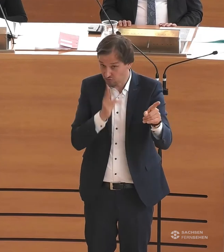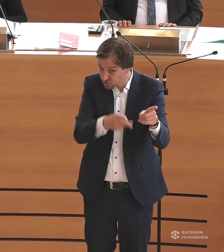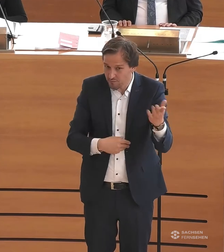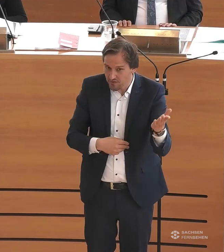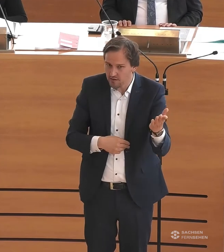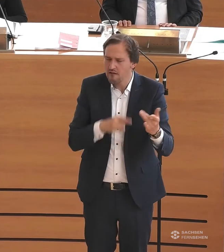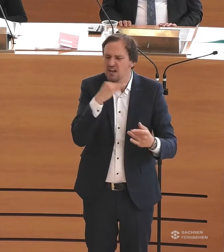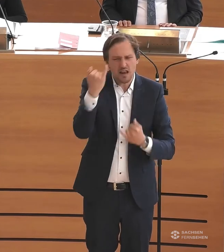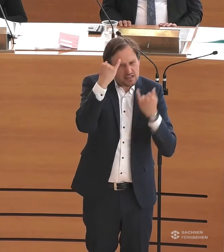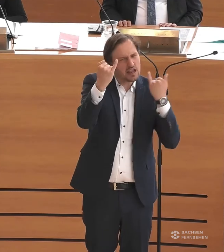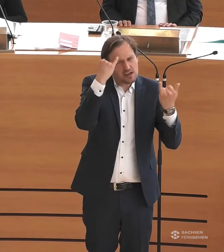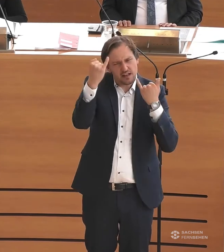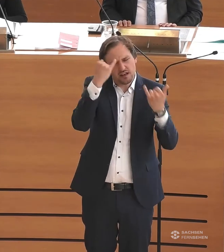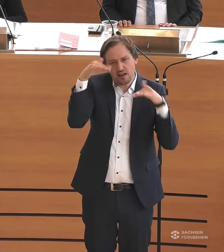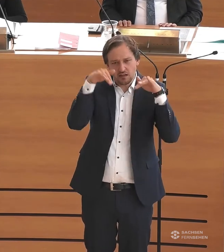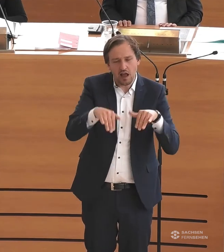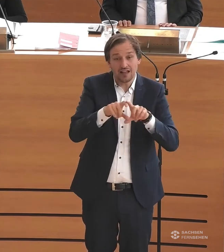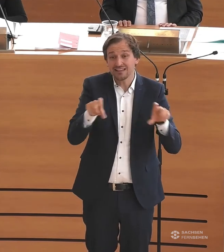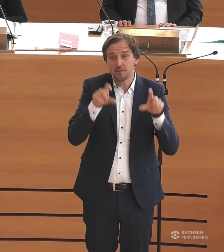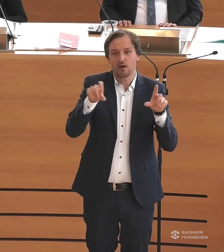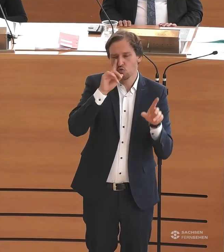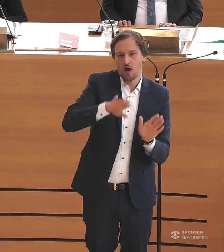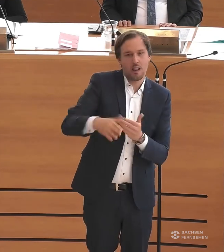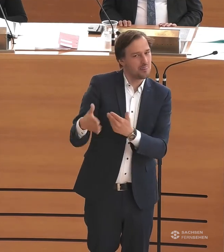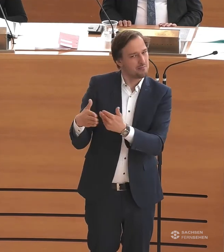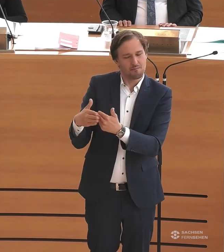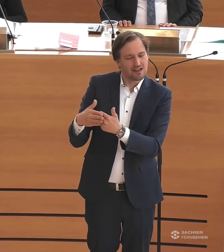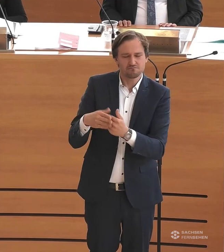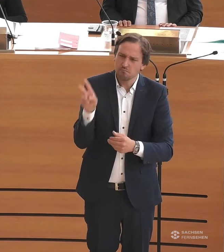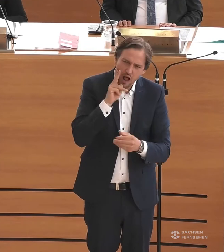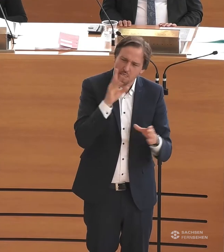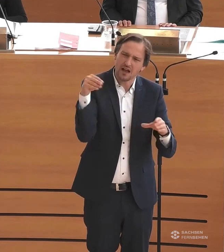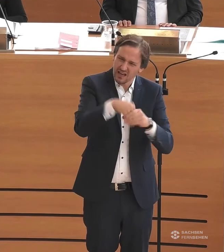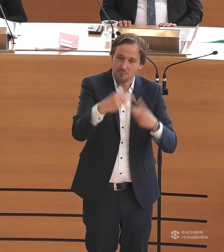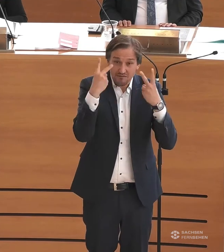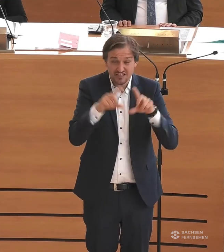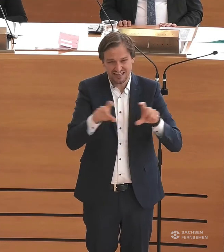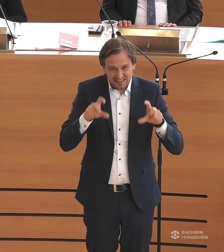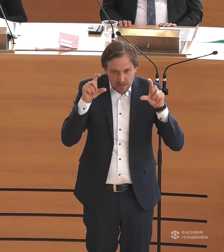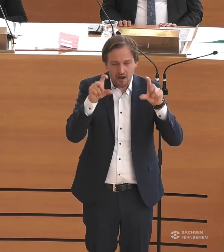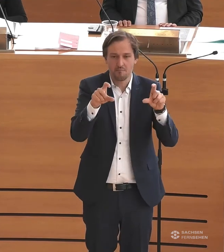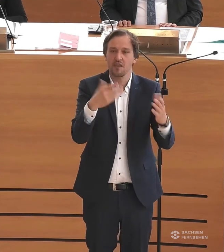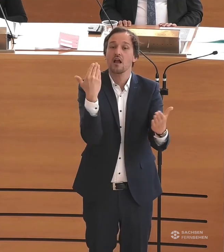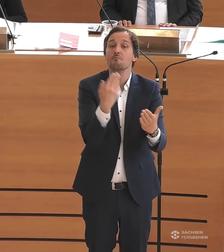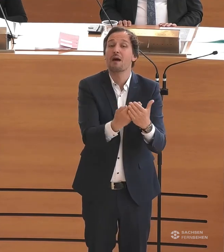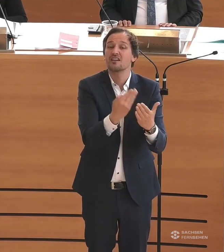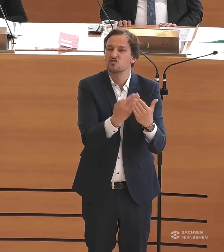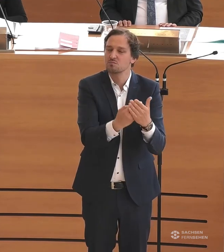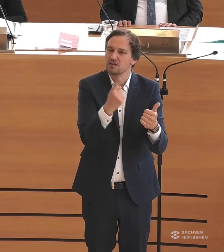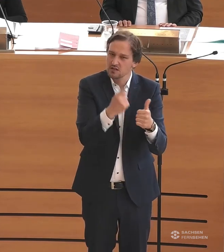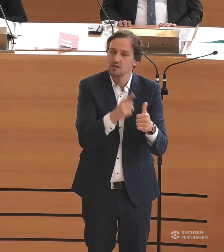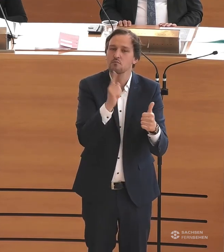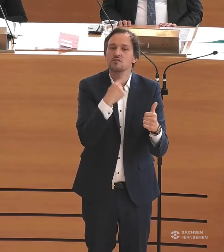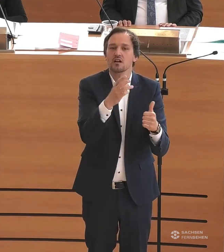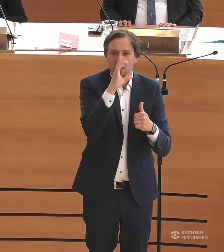kommen. Und das eben kein Thema ist, was man am Rand bespricht, sondern zum Alltag gehört. Und es dürfen eben solche Beispiele, muss es einfach leider